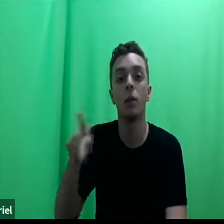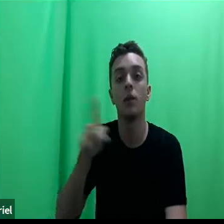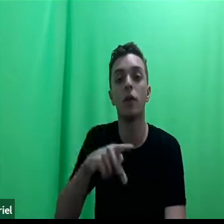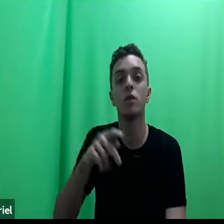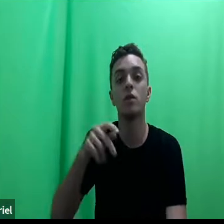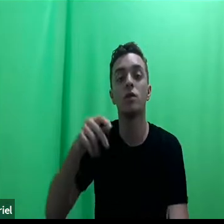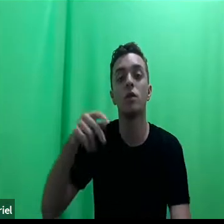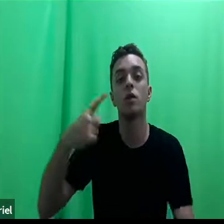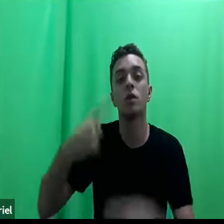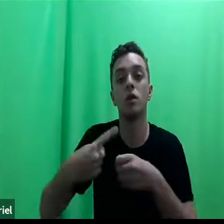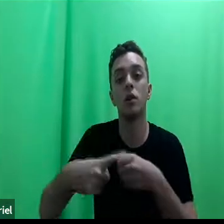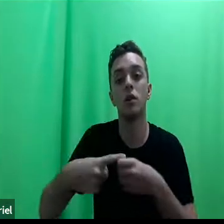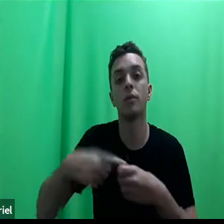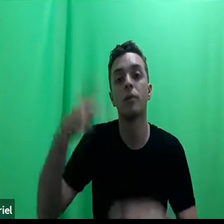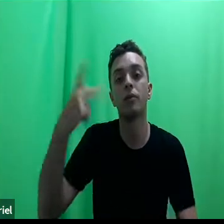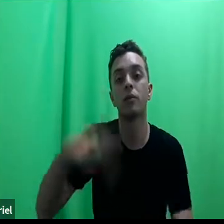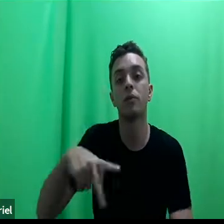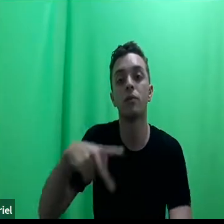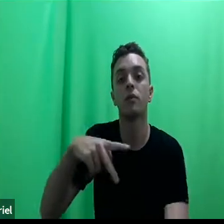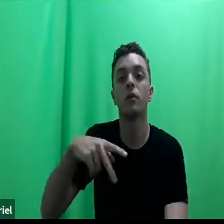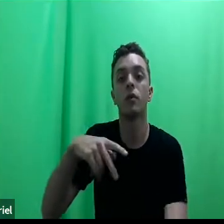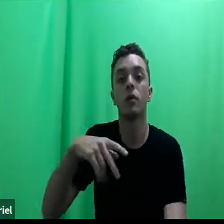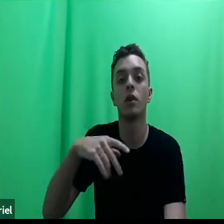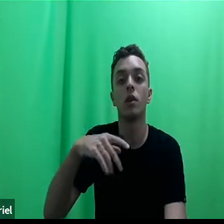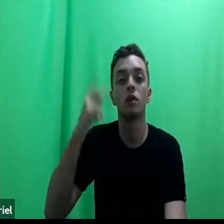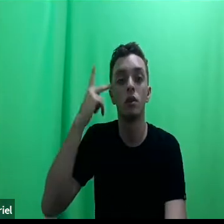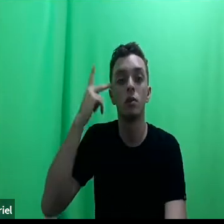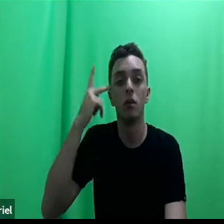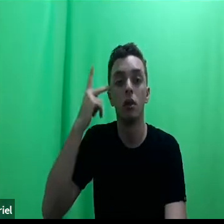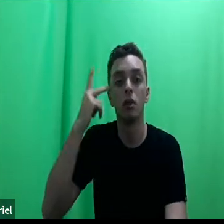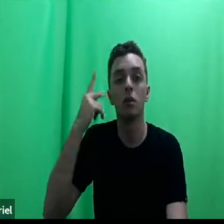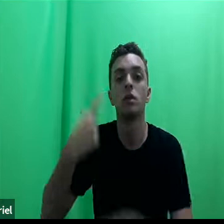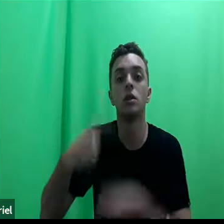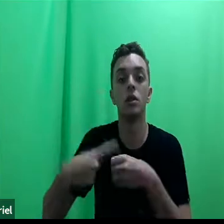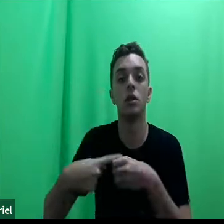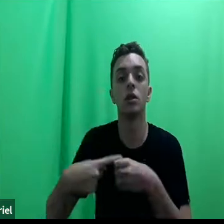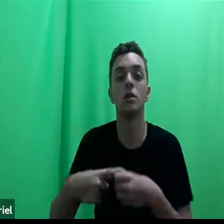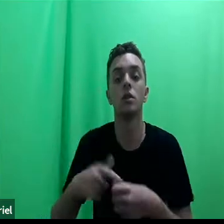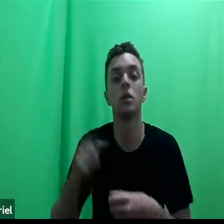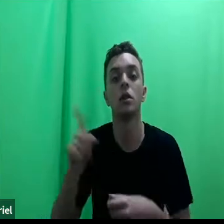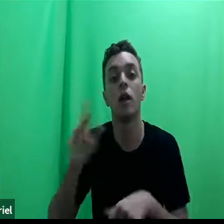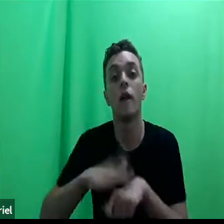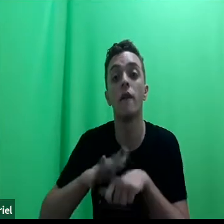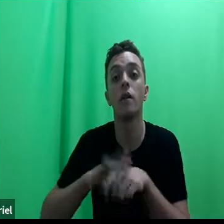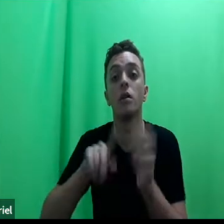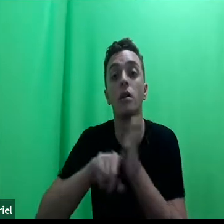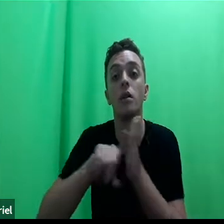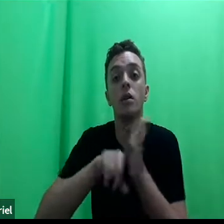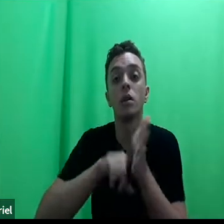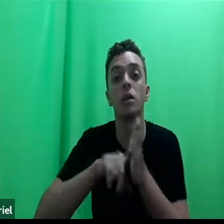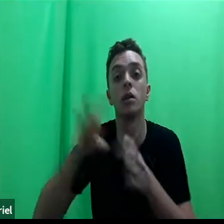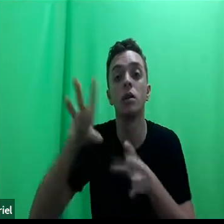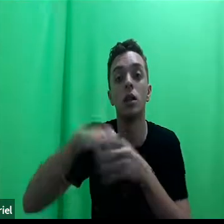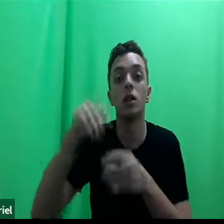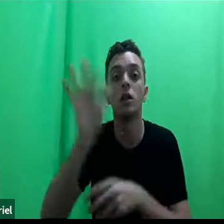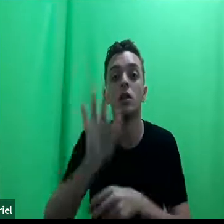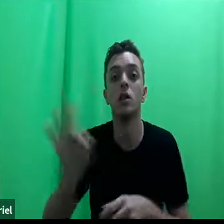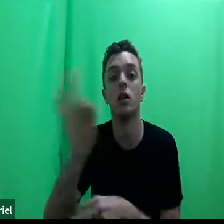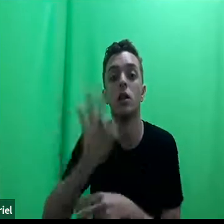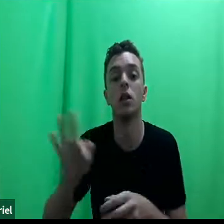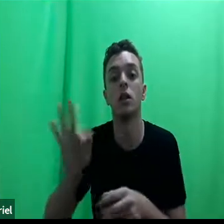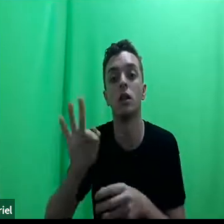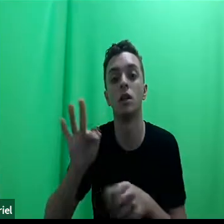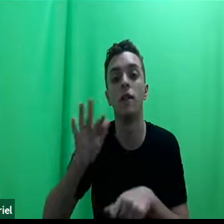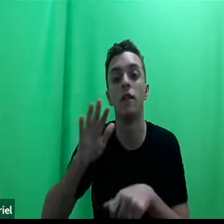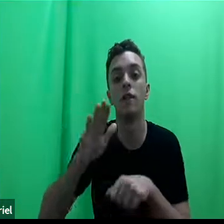de São Bernardo do Campo, aqui em São Paulo, e ela fez uma pesquisa na faculdade que ela dava aula, passando o mesmo